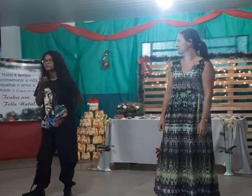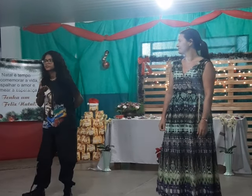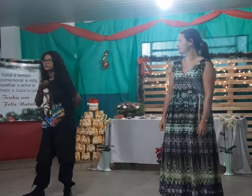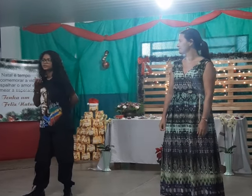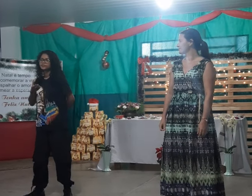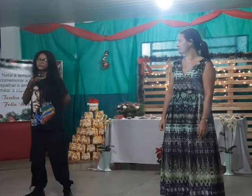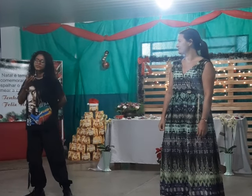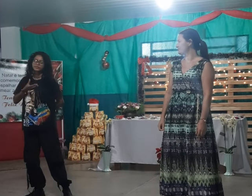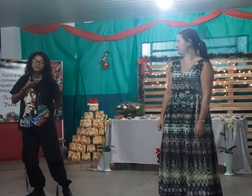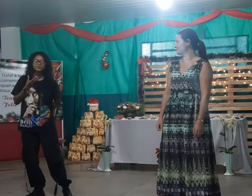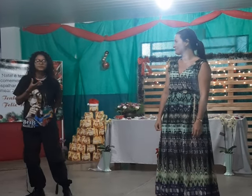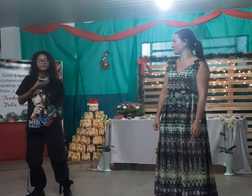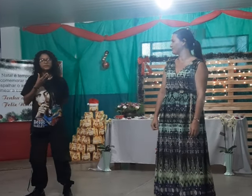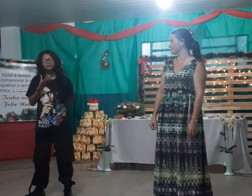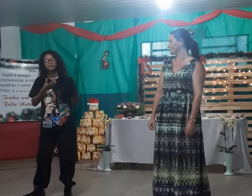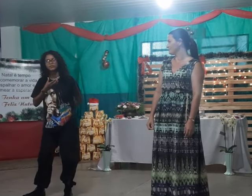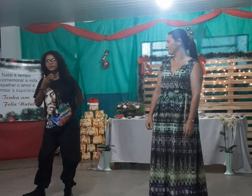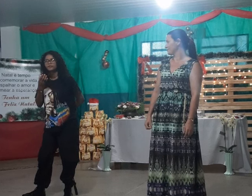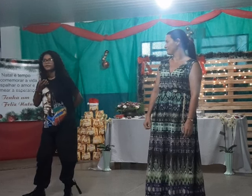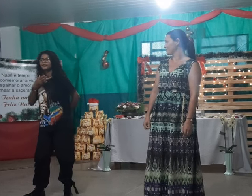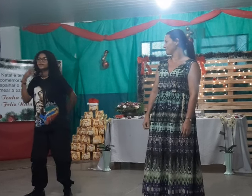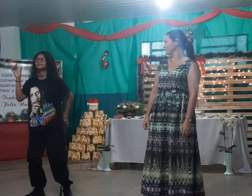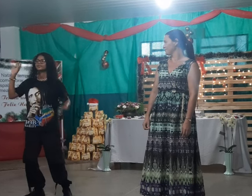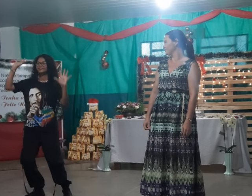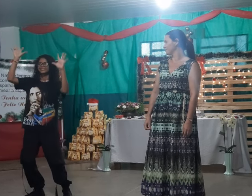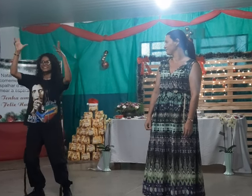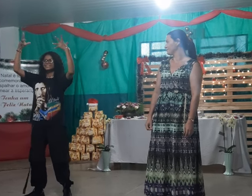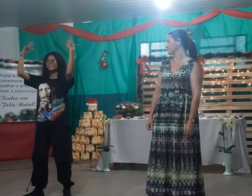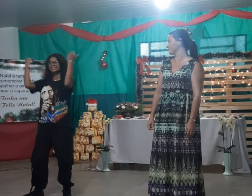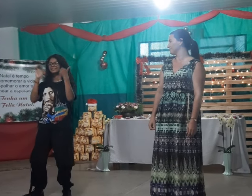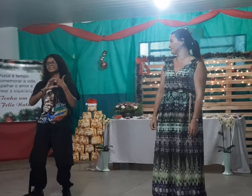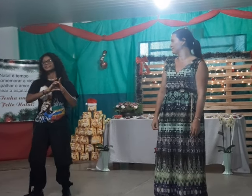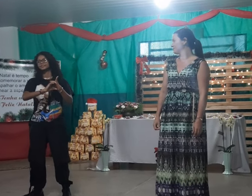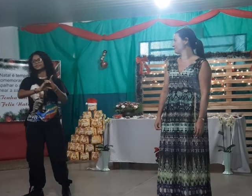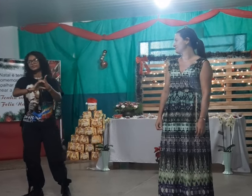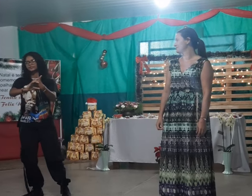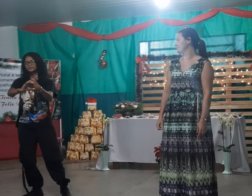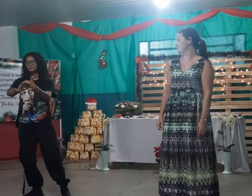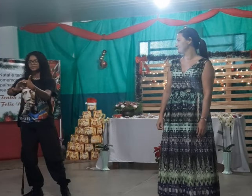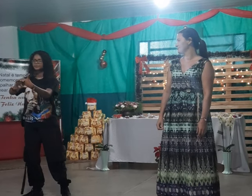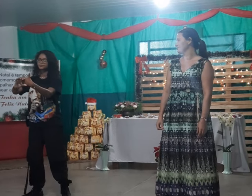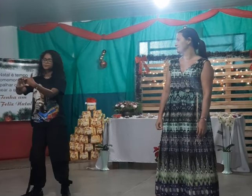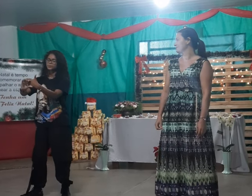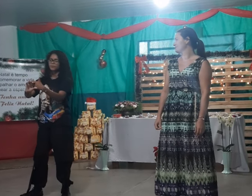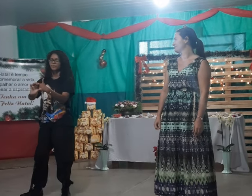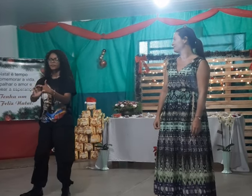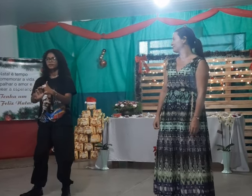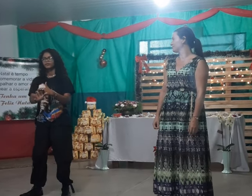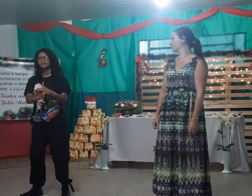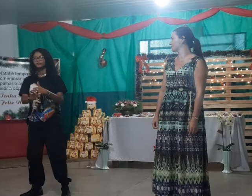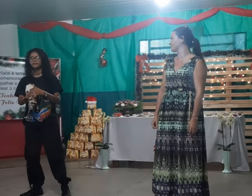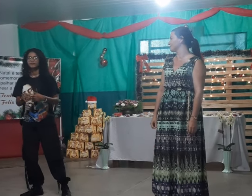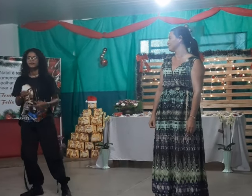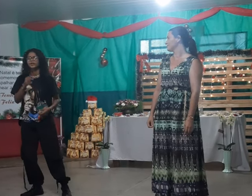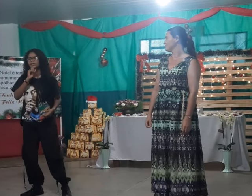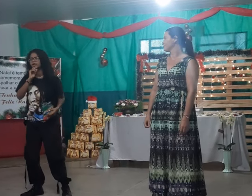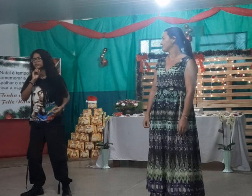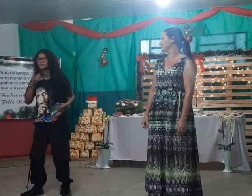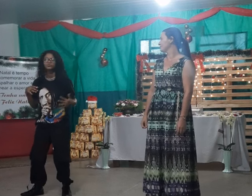A festa cristã, do velho e do